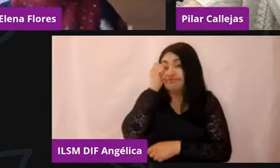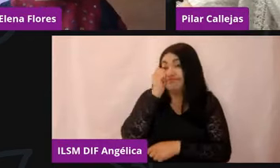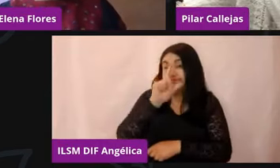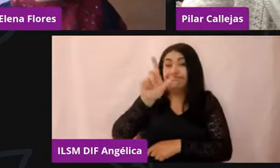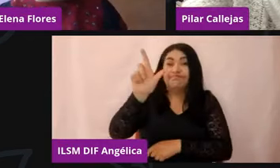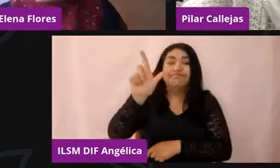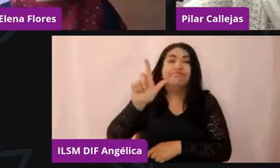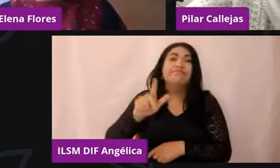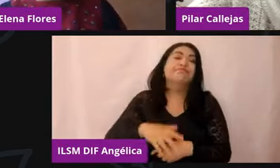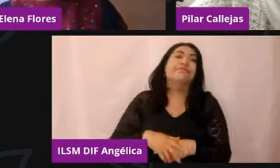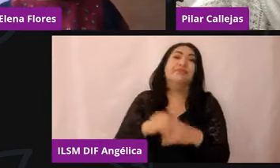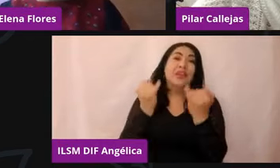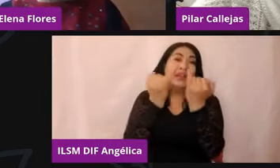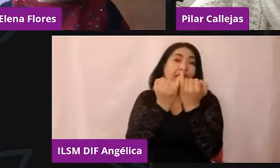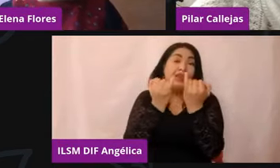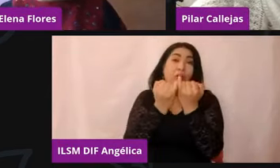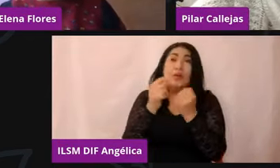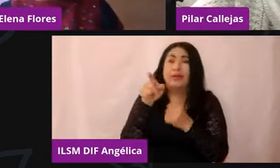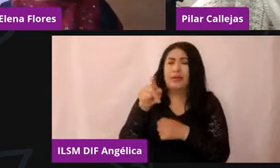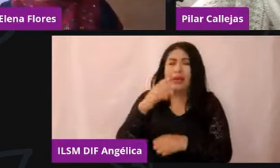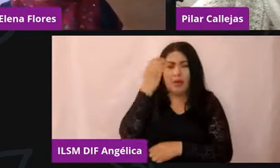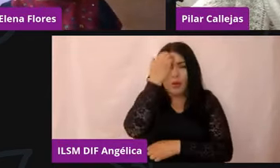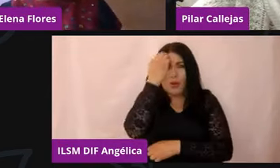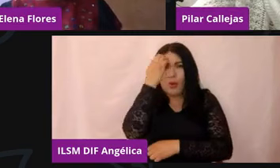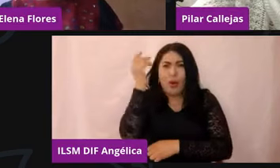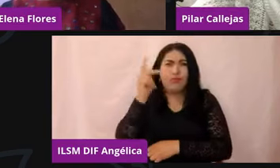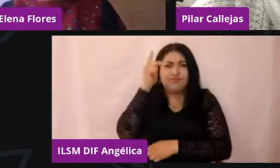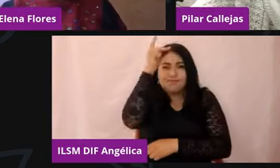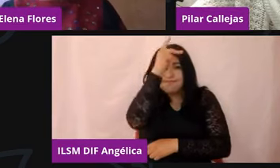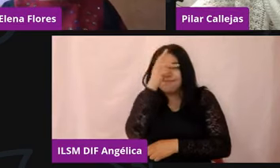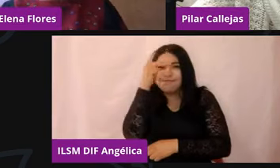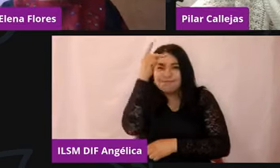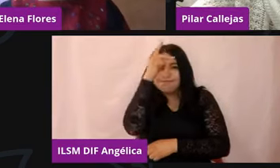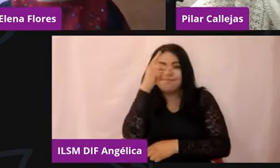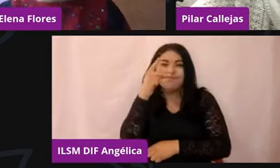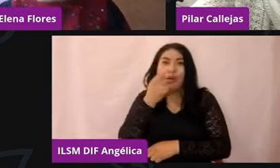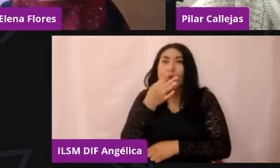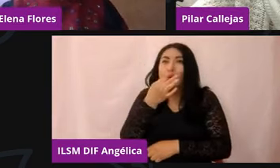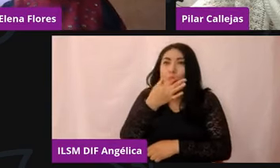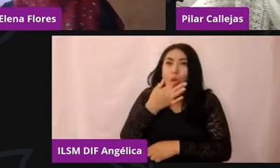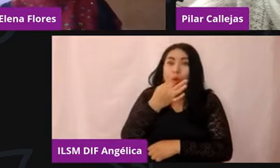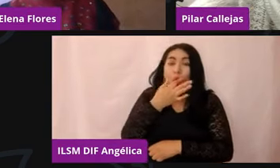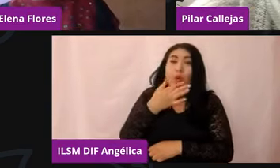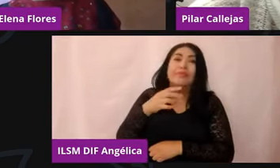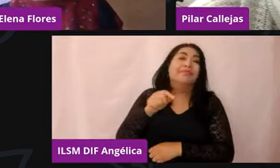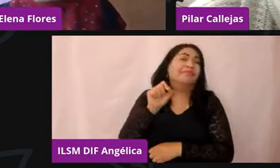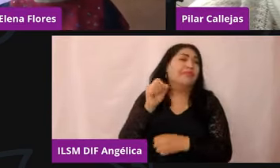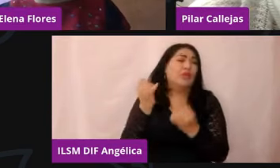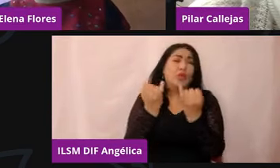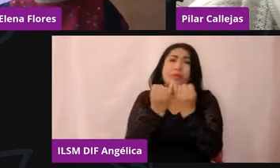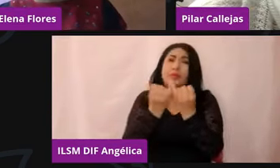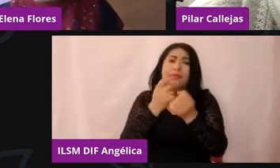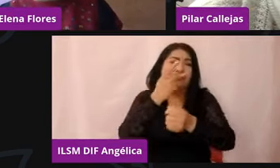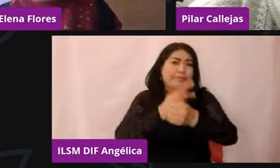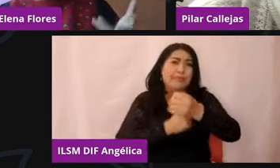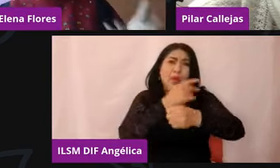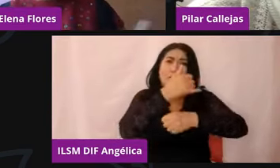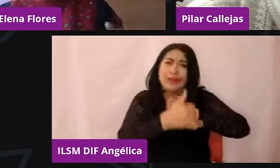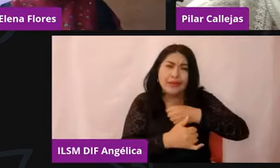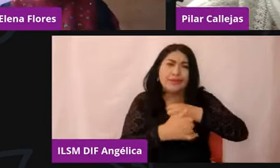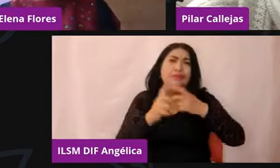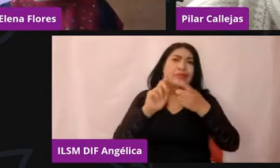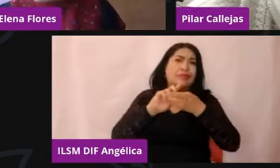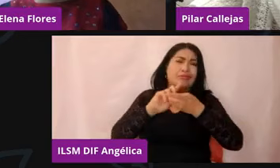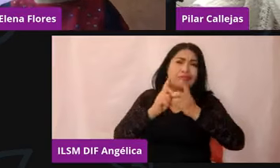psiquiátrica, fue también responsable, un participante como consultora en proyectos de investigación sobre depresión y ansiedad.